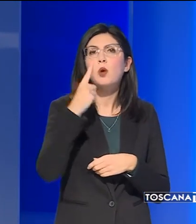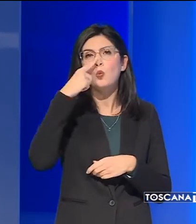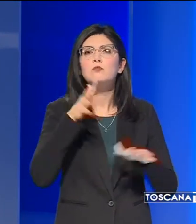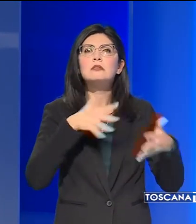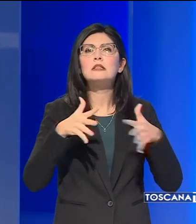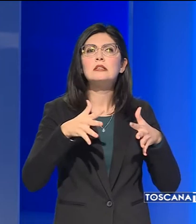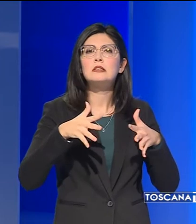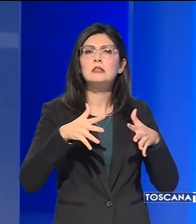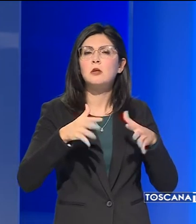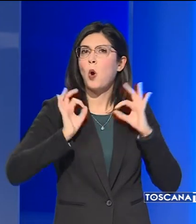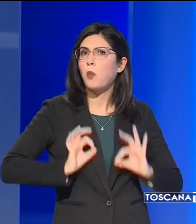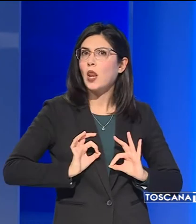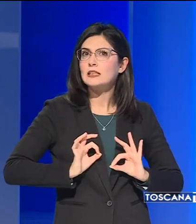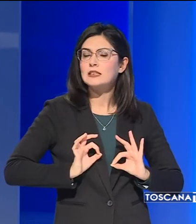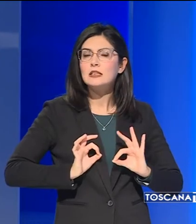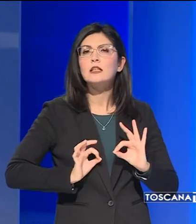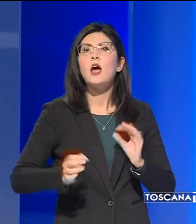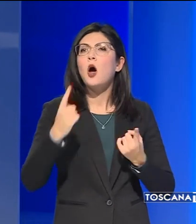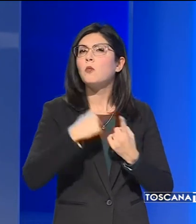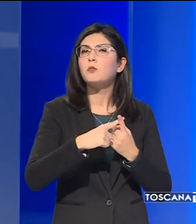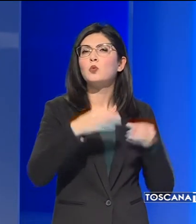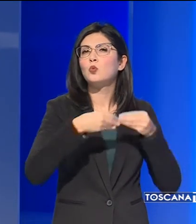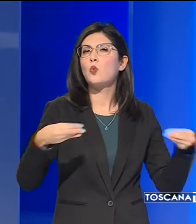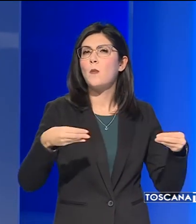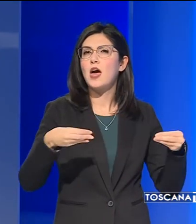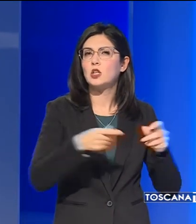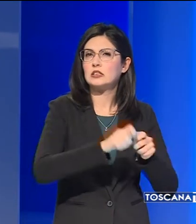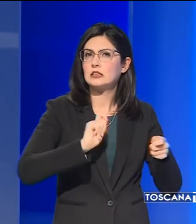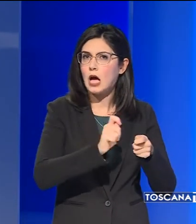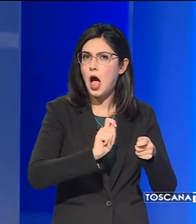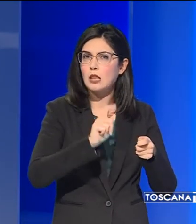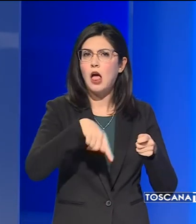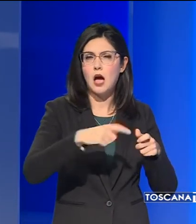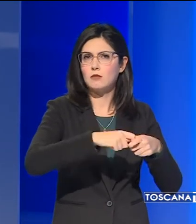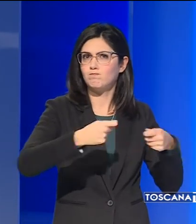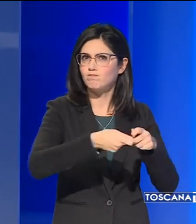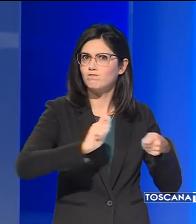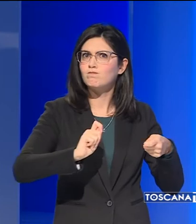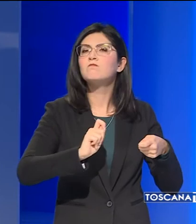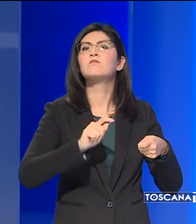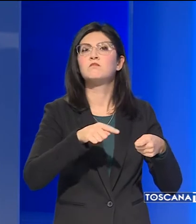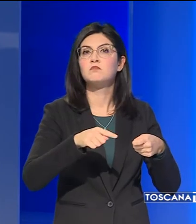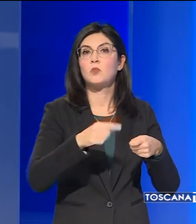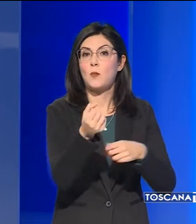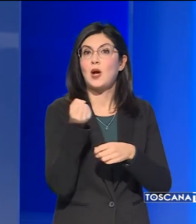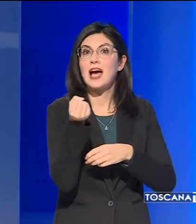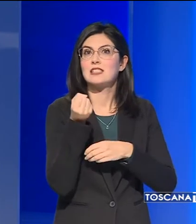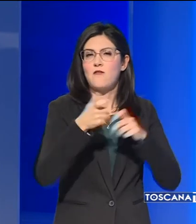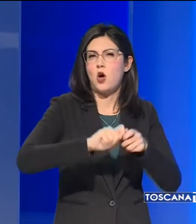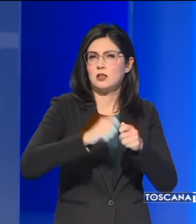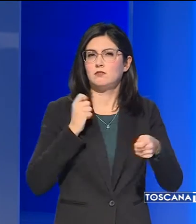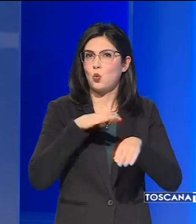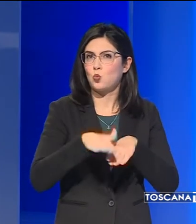forze dell'ordine e numerosi attrezzi da scasso, compreso un flessibile usato per scardinare casseforti.